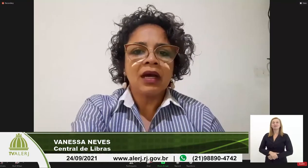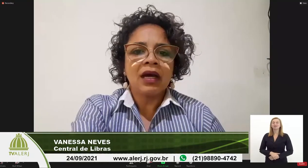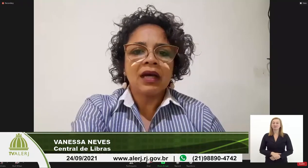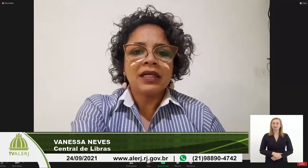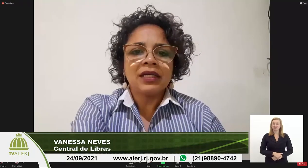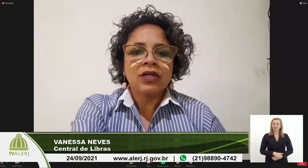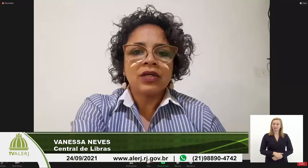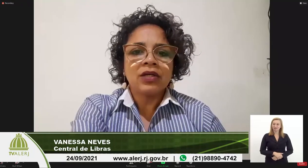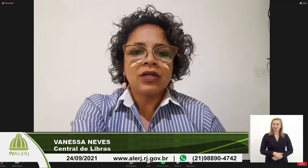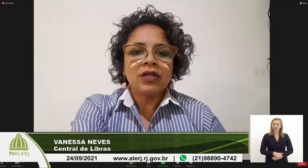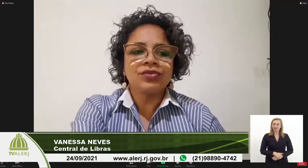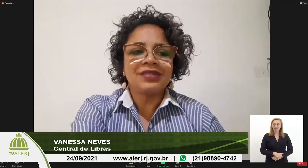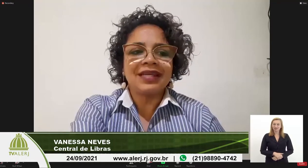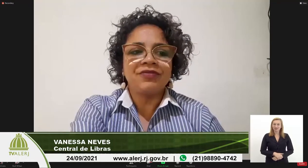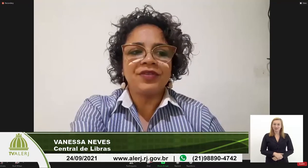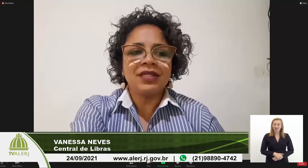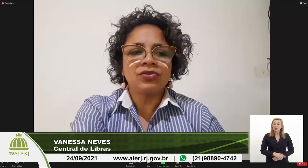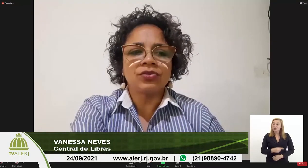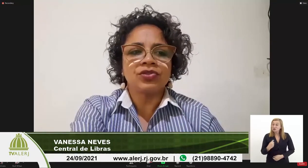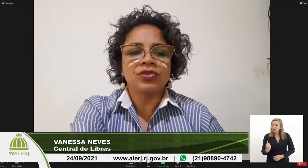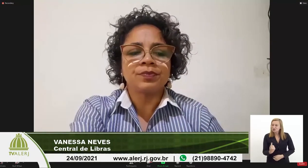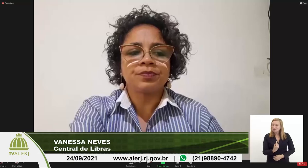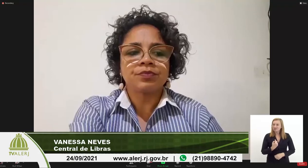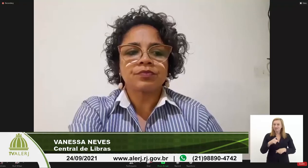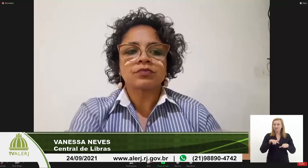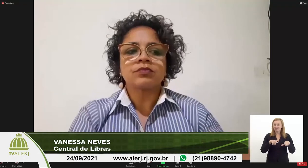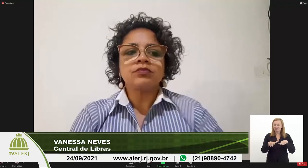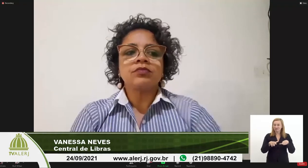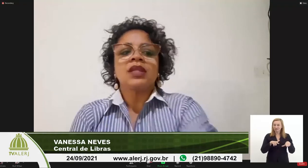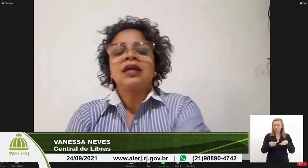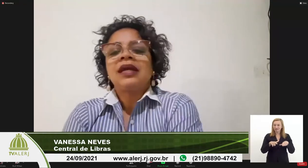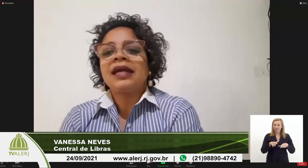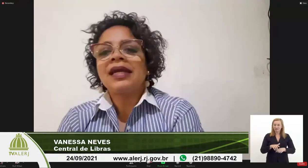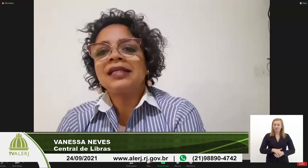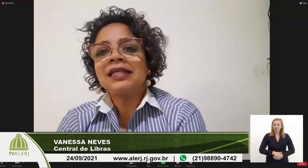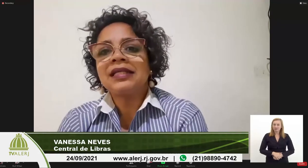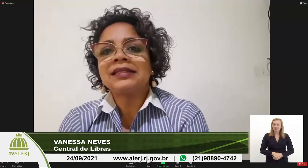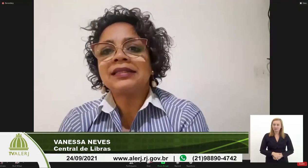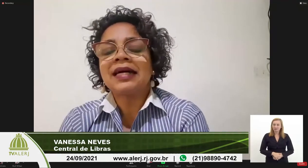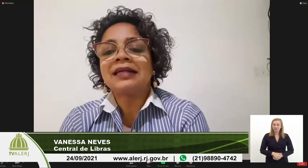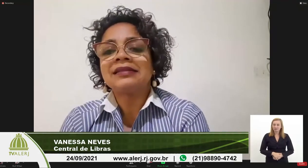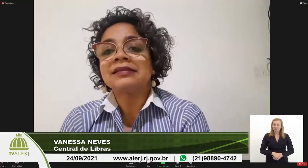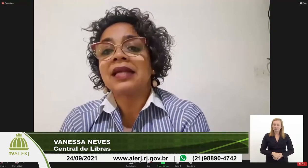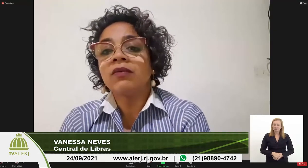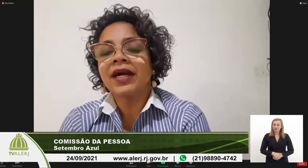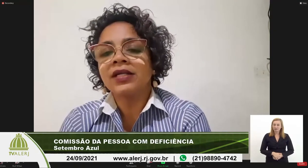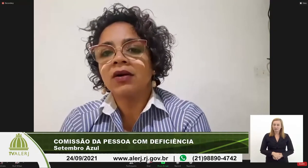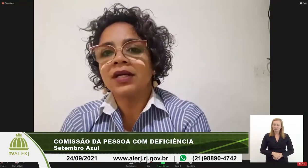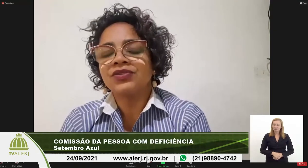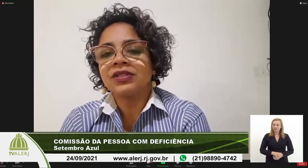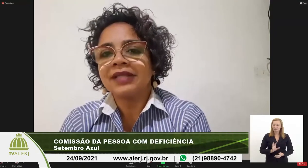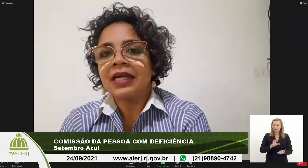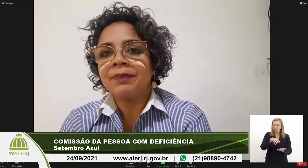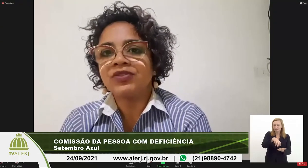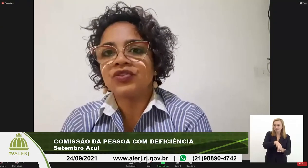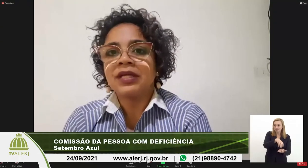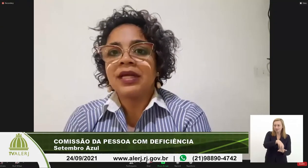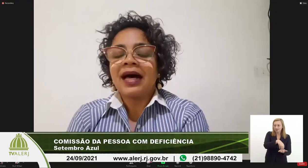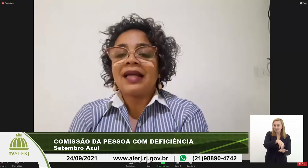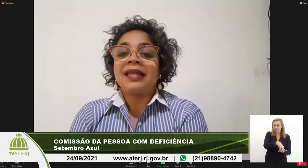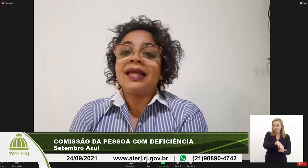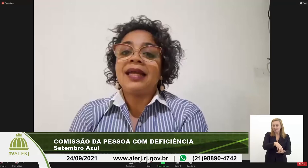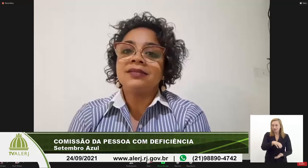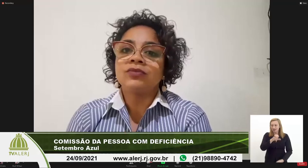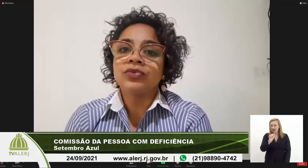os nossos serviços ele da central carioca de intérprete